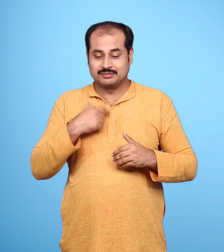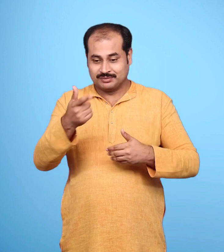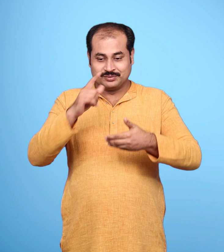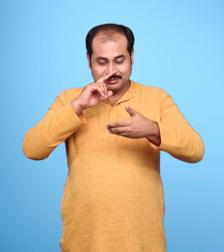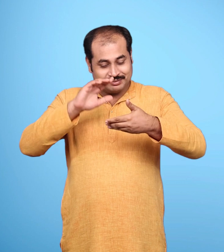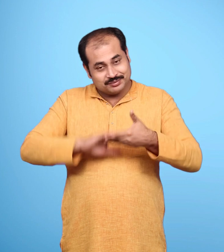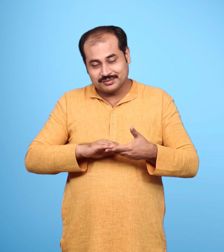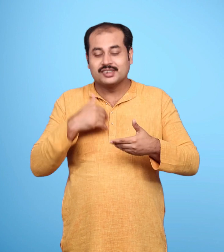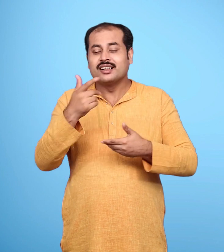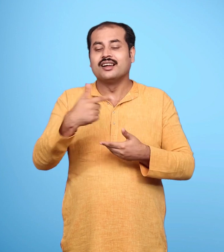मेरी रानी बन कर